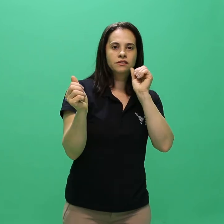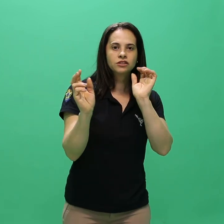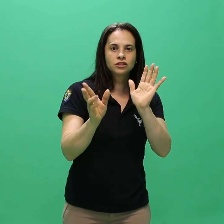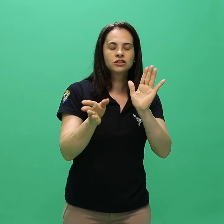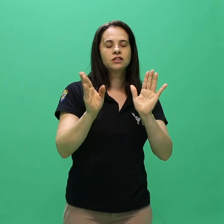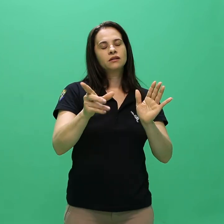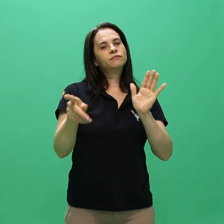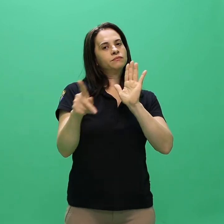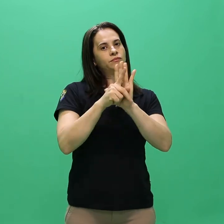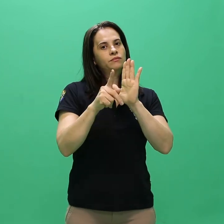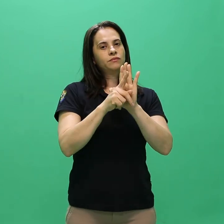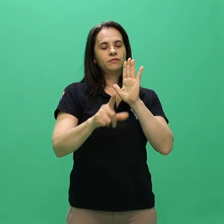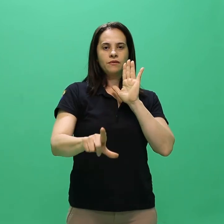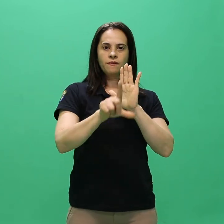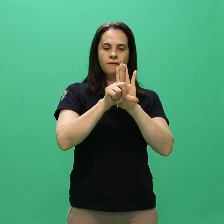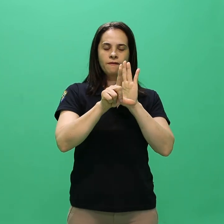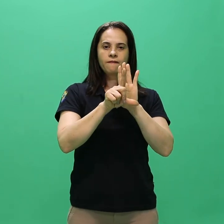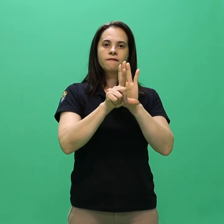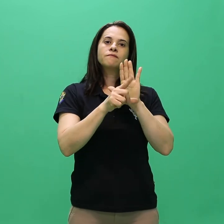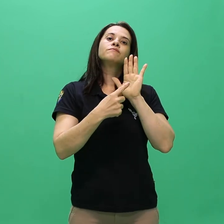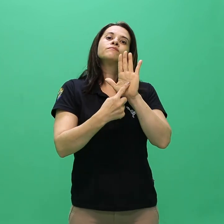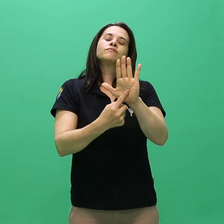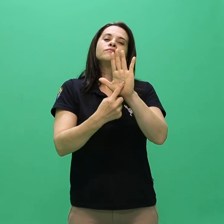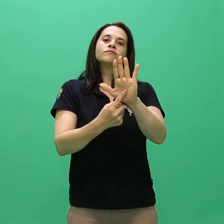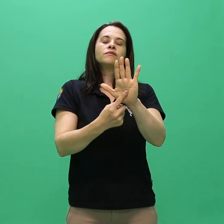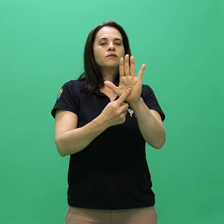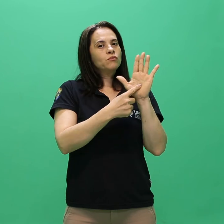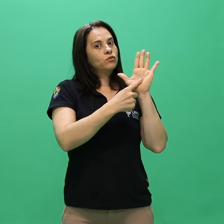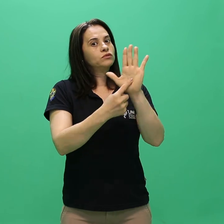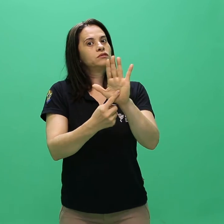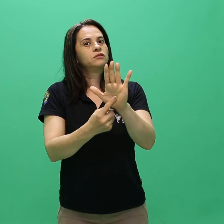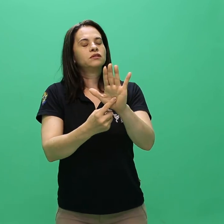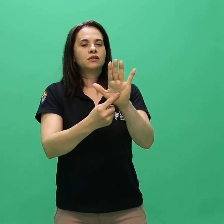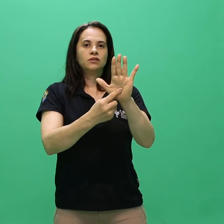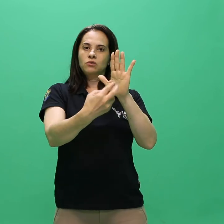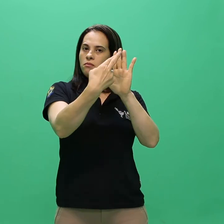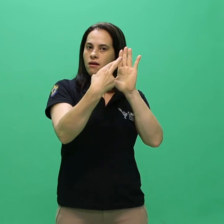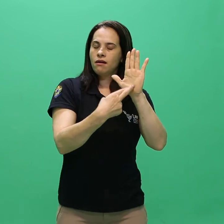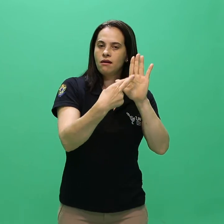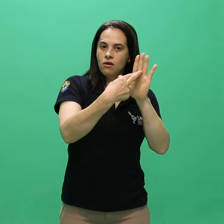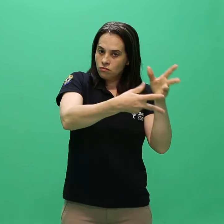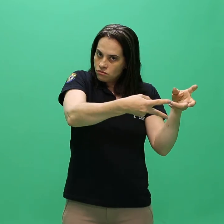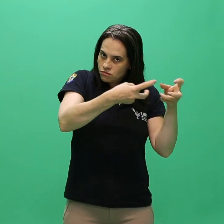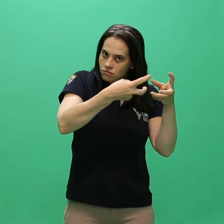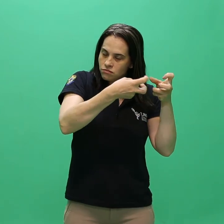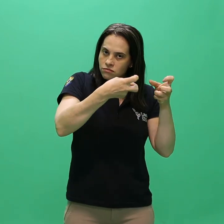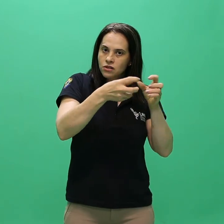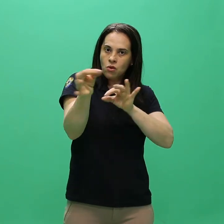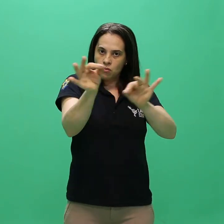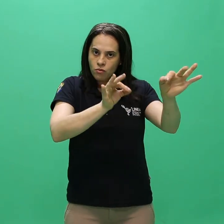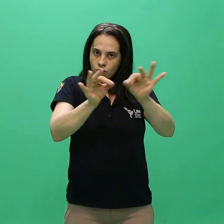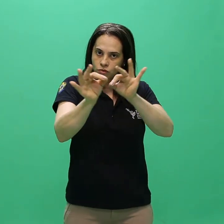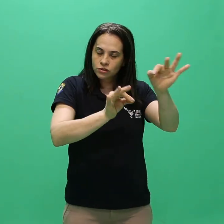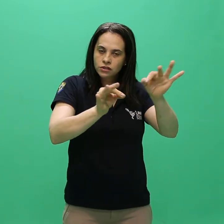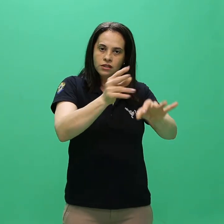exigência de ao menos 75% da carga horária e conteúdos cumpridos.